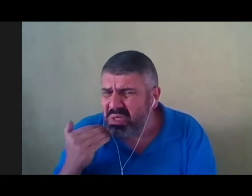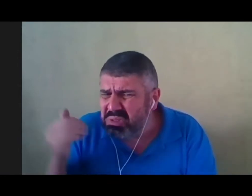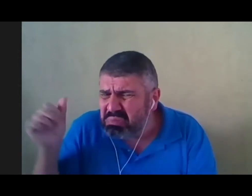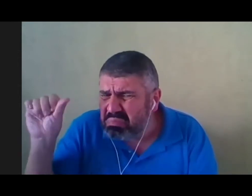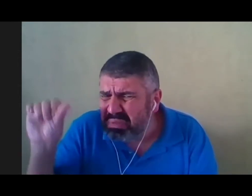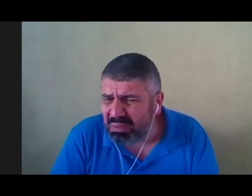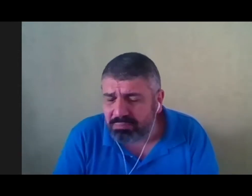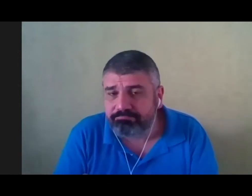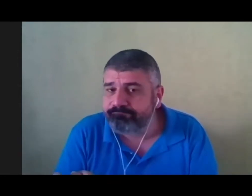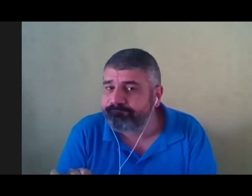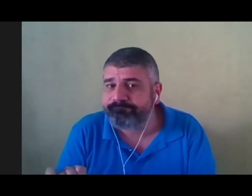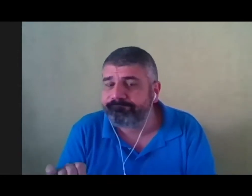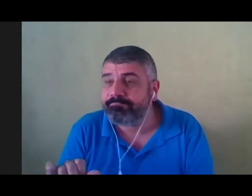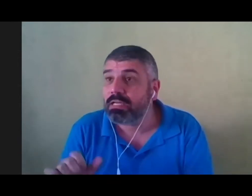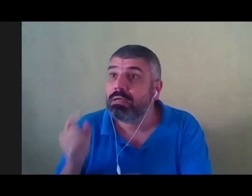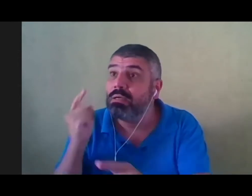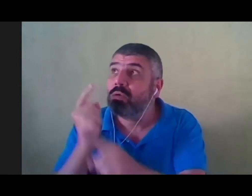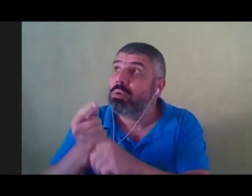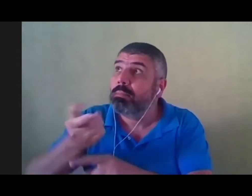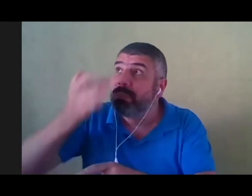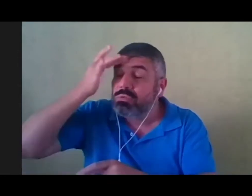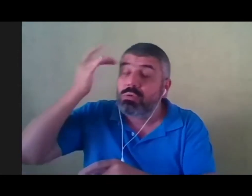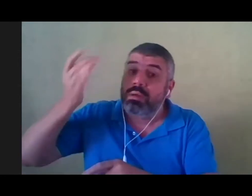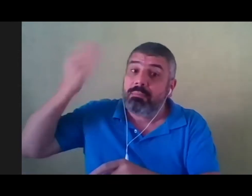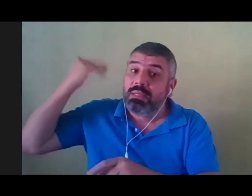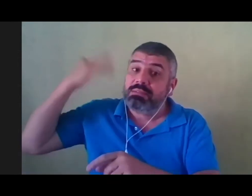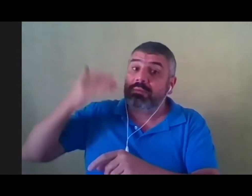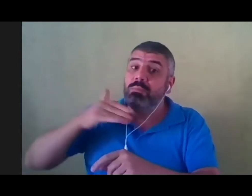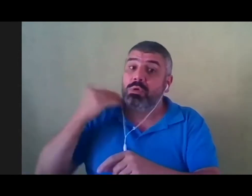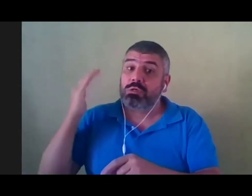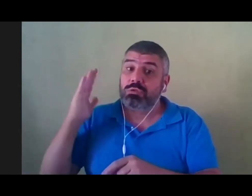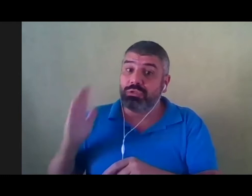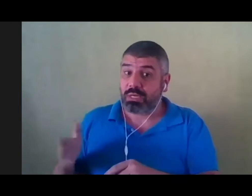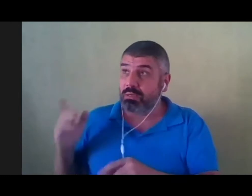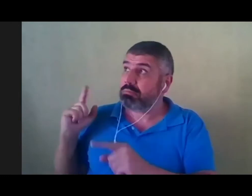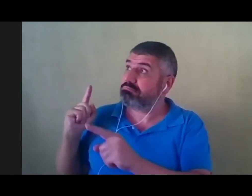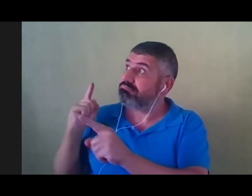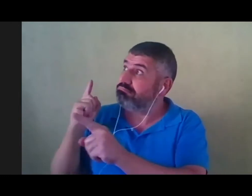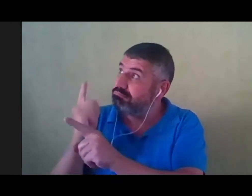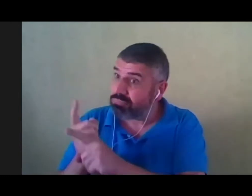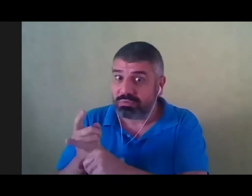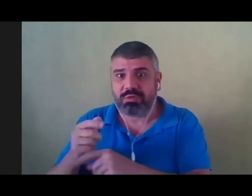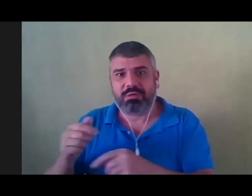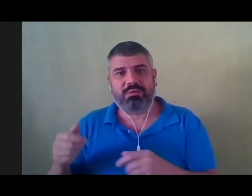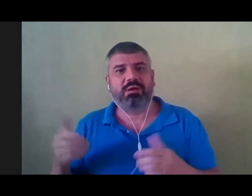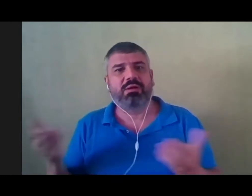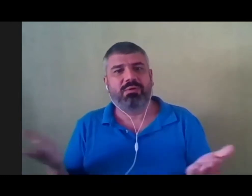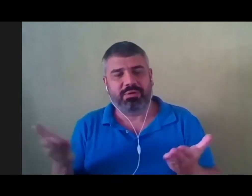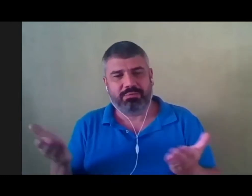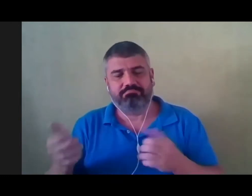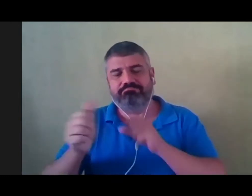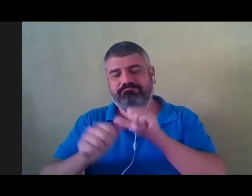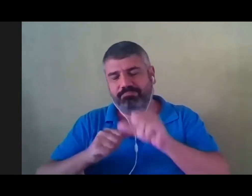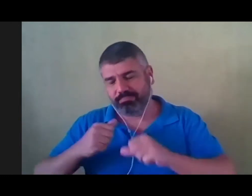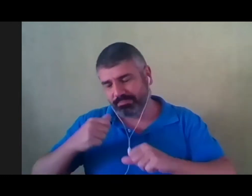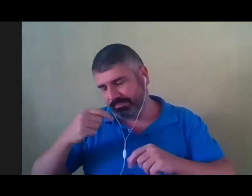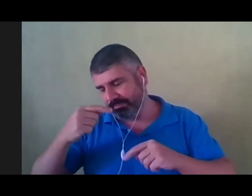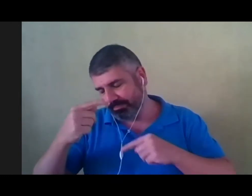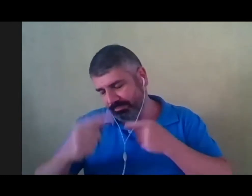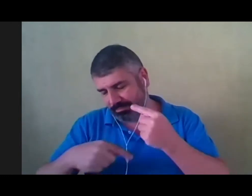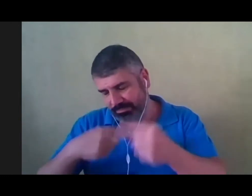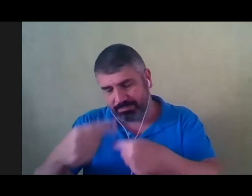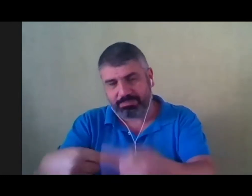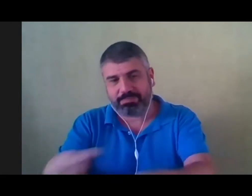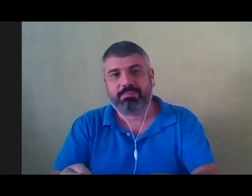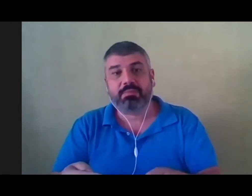morte era o encontro com os ancestrais. Então quem morria também virava ancestral. E assim essa princesa ia levando a sua vida. Quando